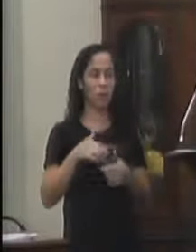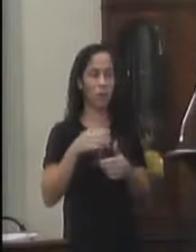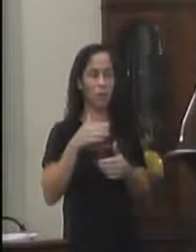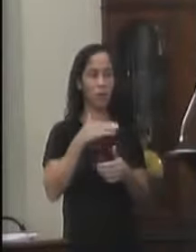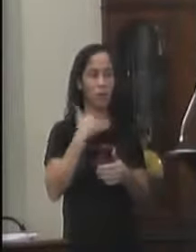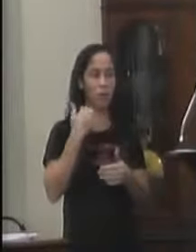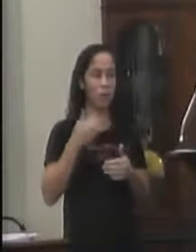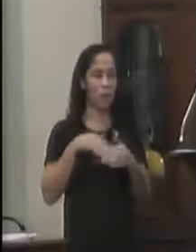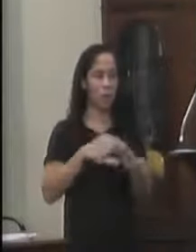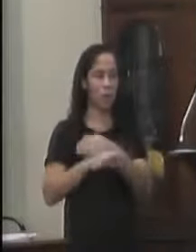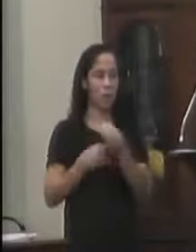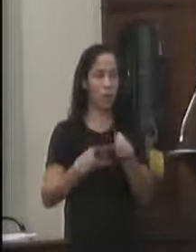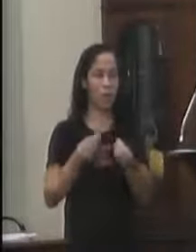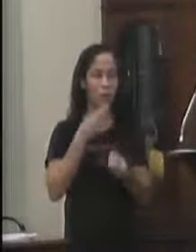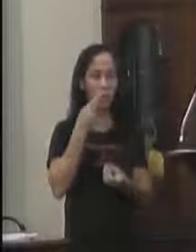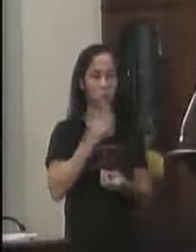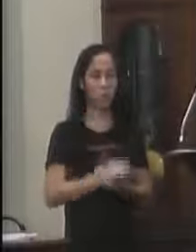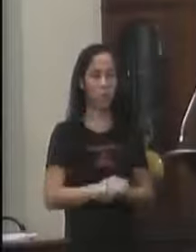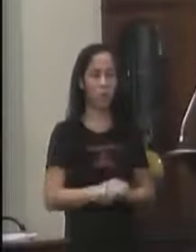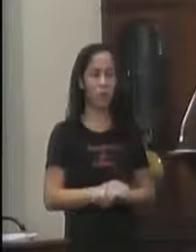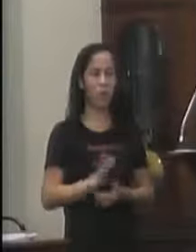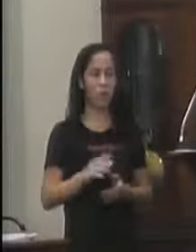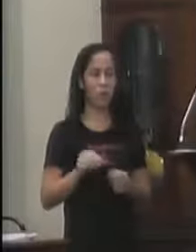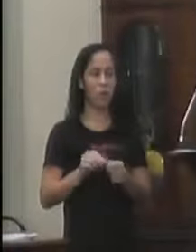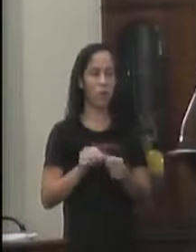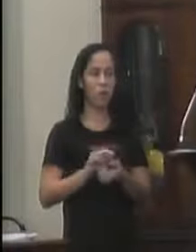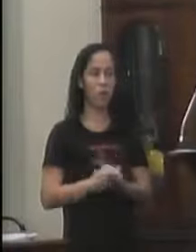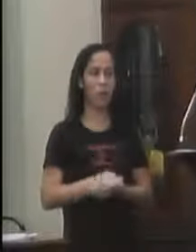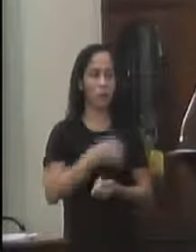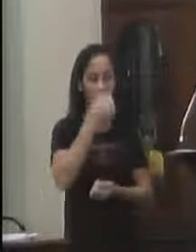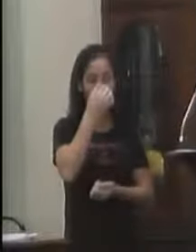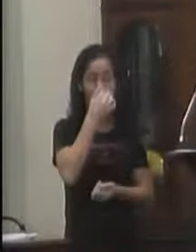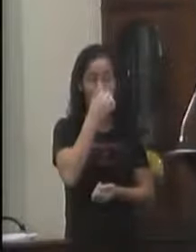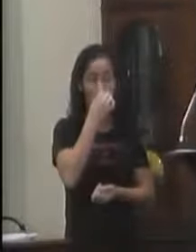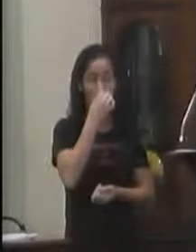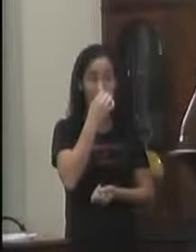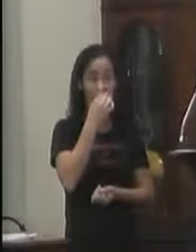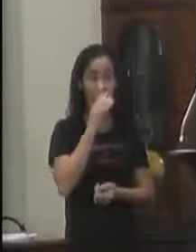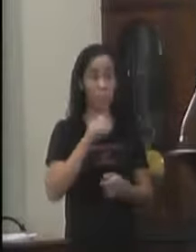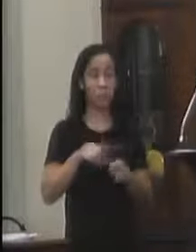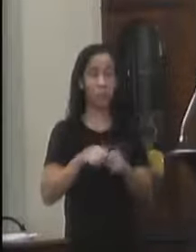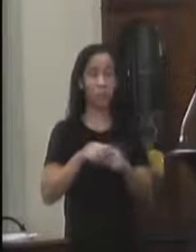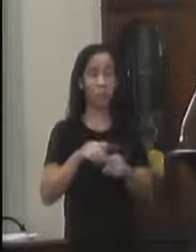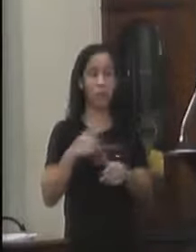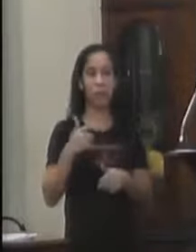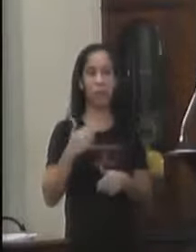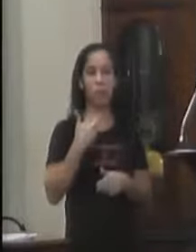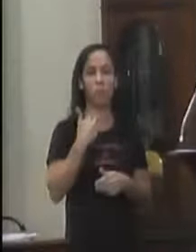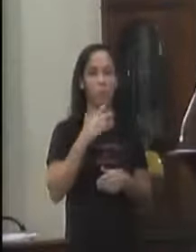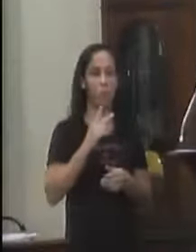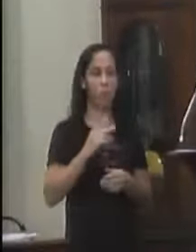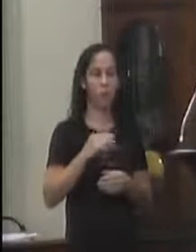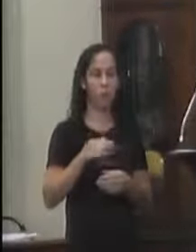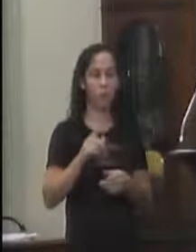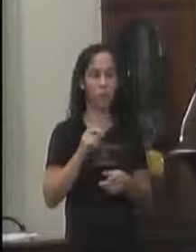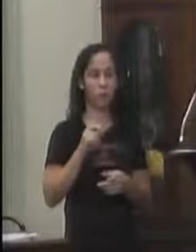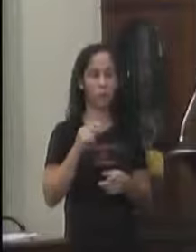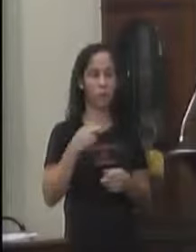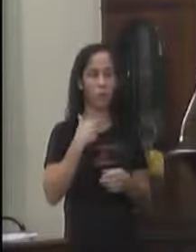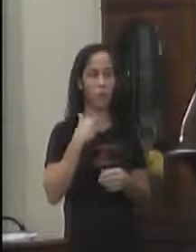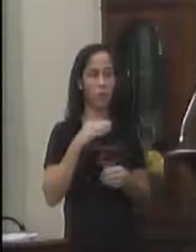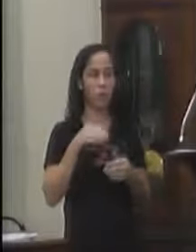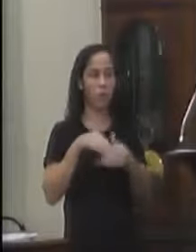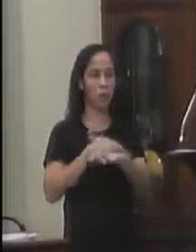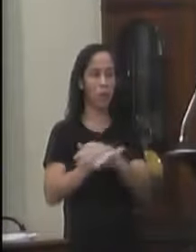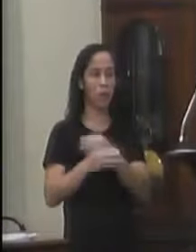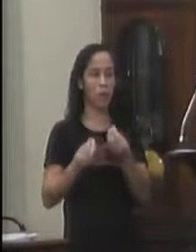Como você estava Dizendo A gente vê Essa prática No município Mas é uma prática Ilegal E não Não se pode